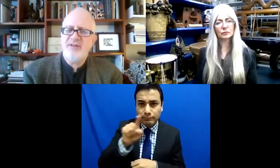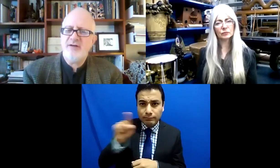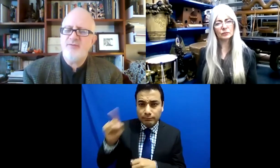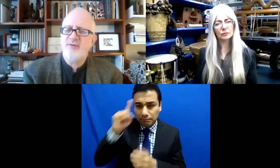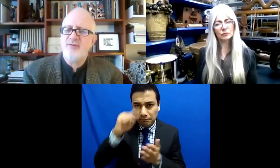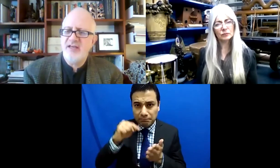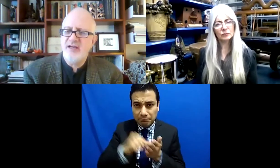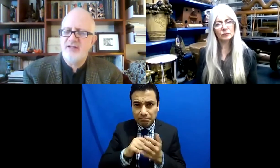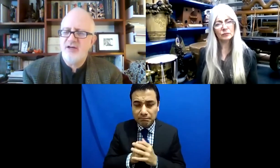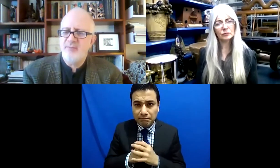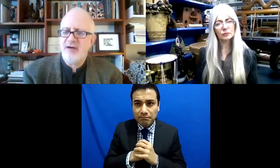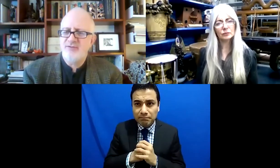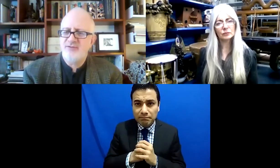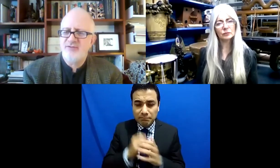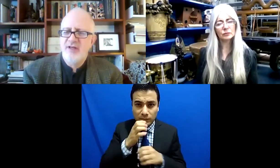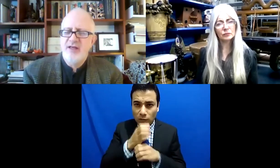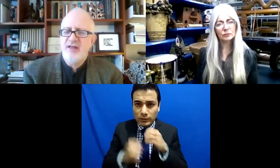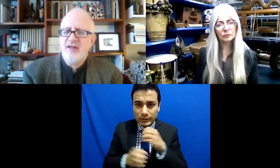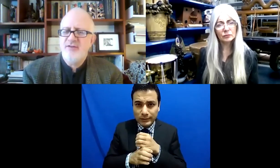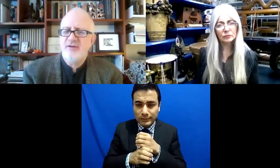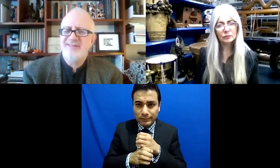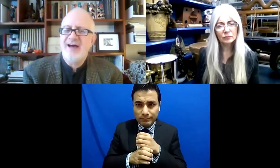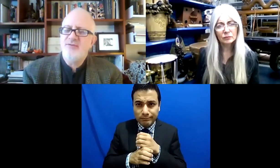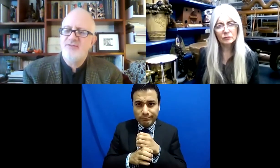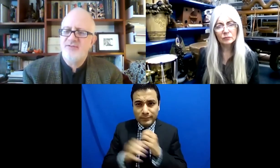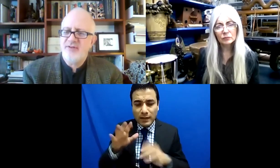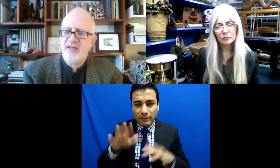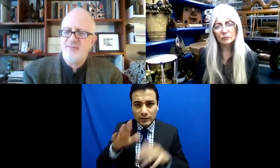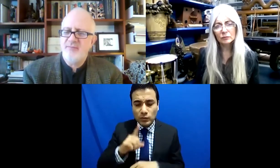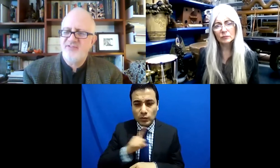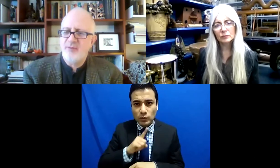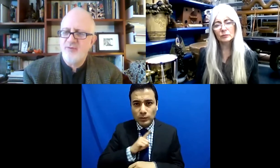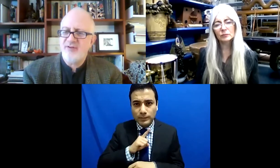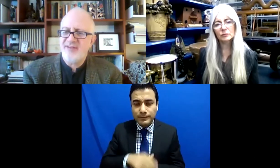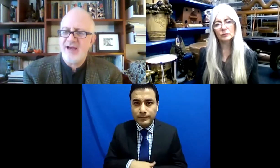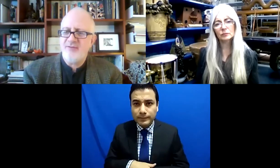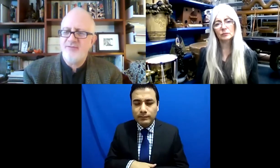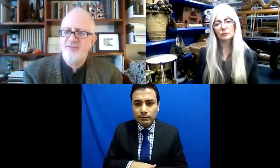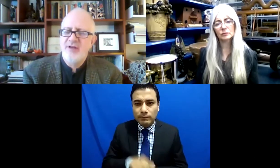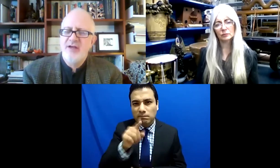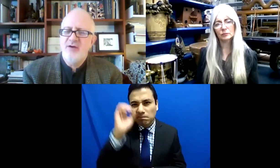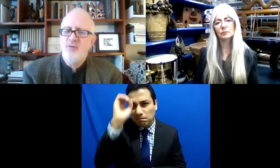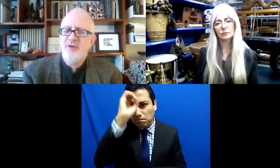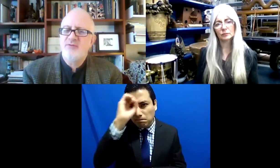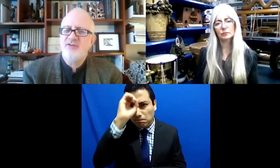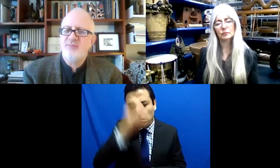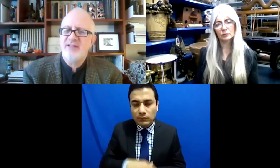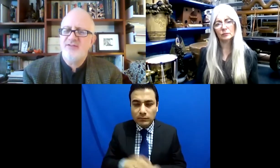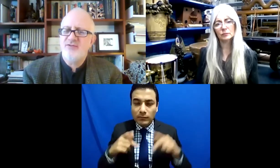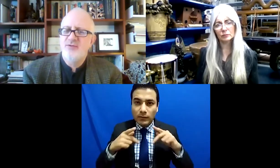totalmente en aislamiento. ¿Qué opinas de las dudas que algunos tenemos